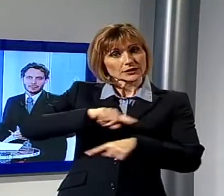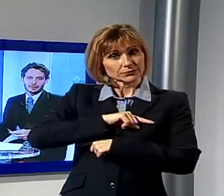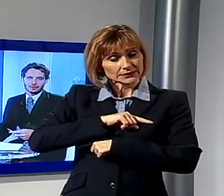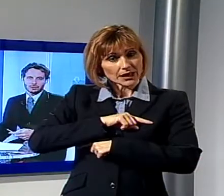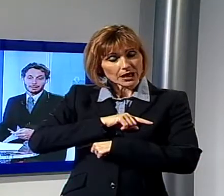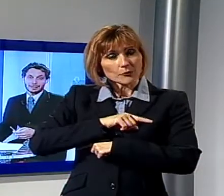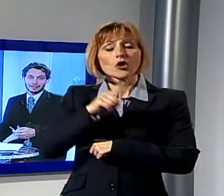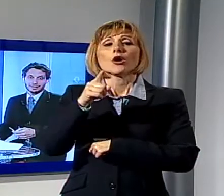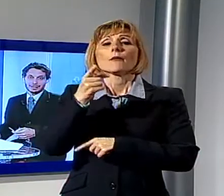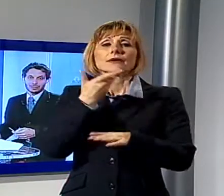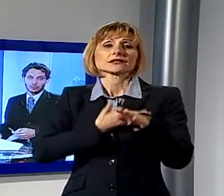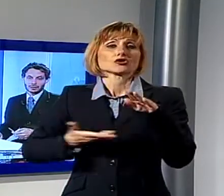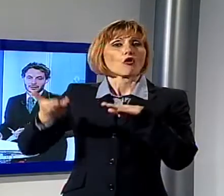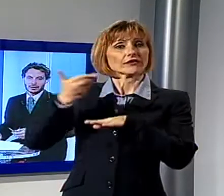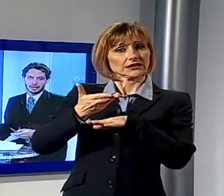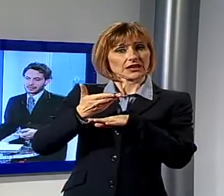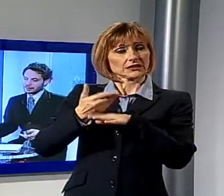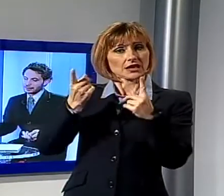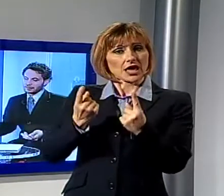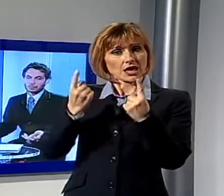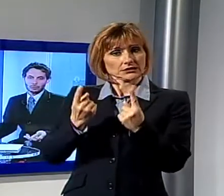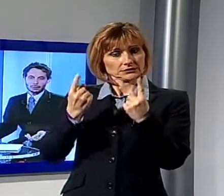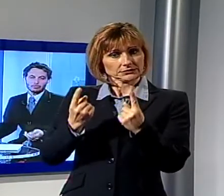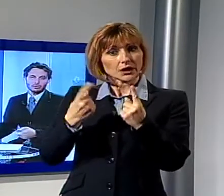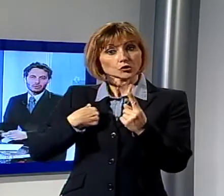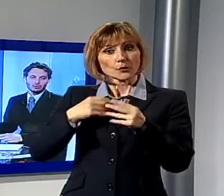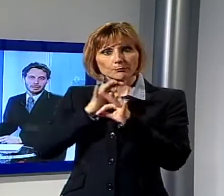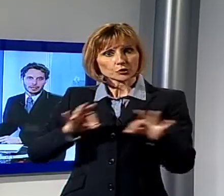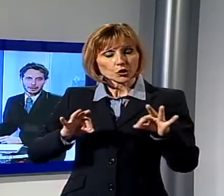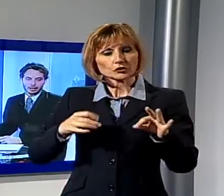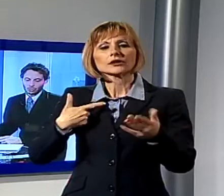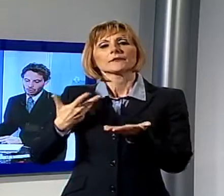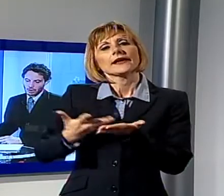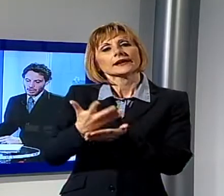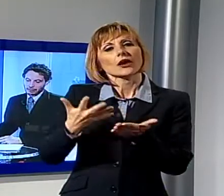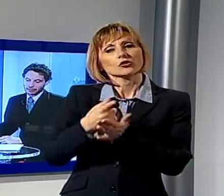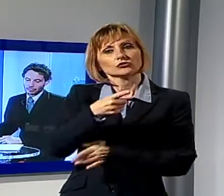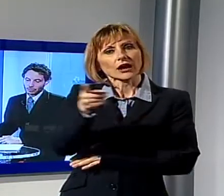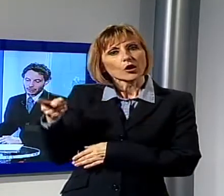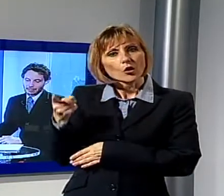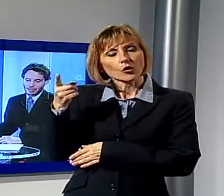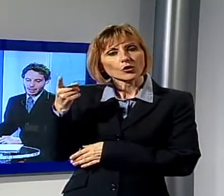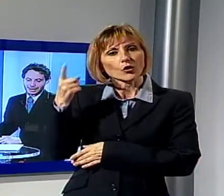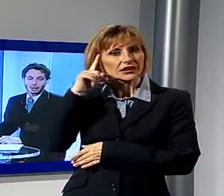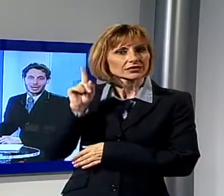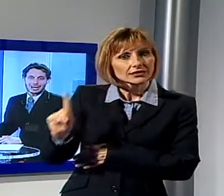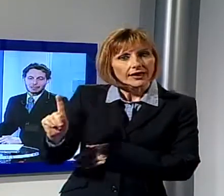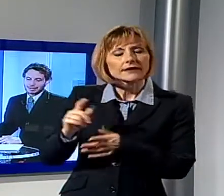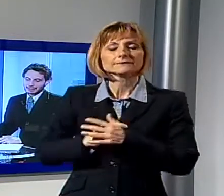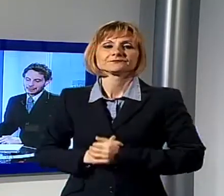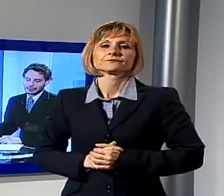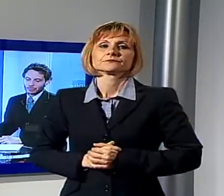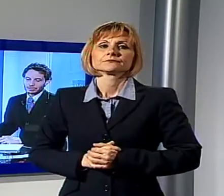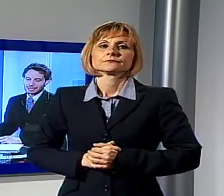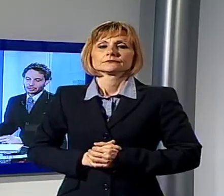nel servizio, da parte della sovrintendenza e siamo pronti a raccontare anche la loro versione. La cronaca,